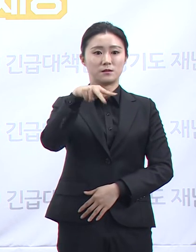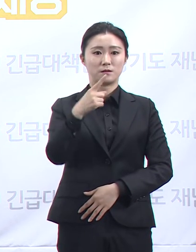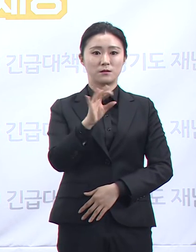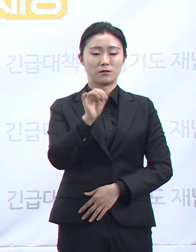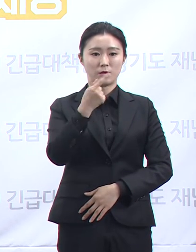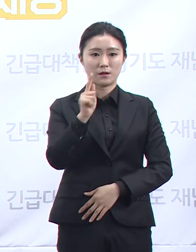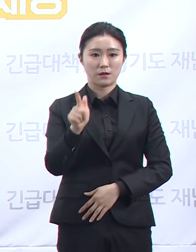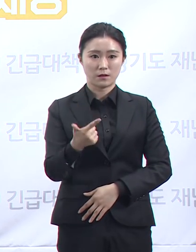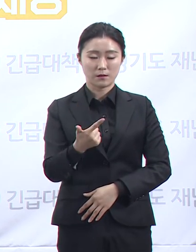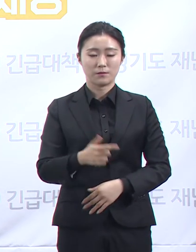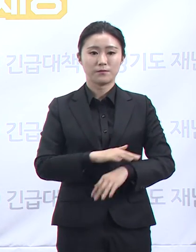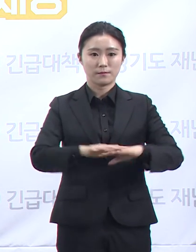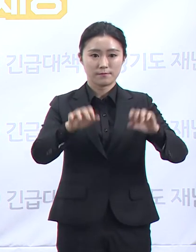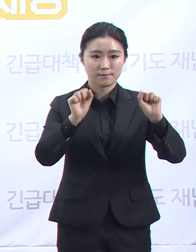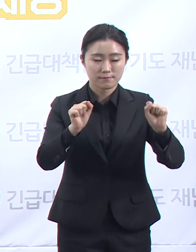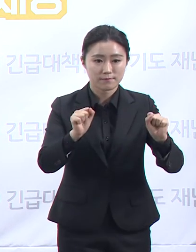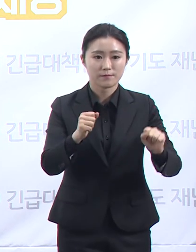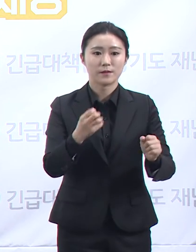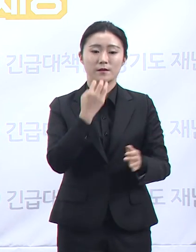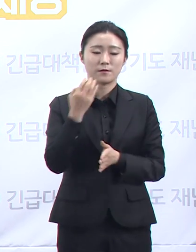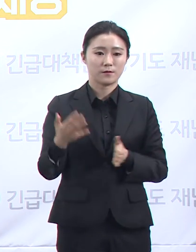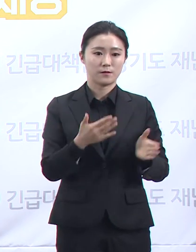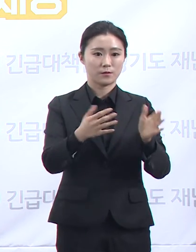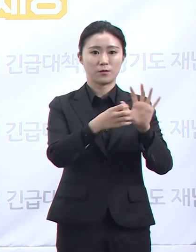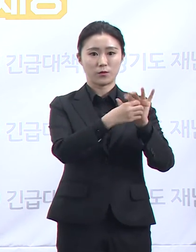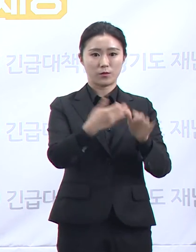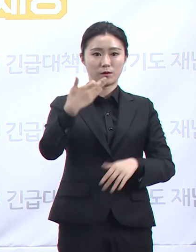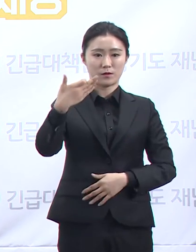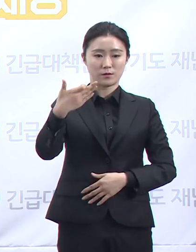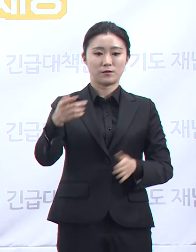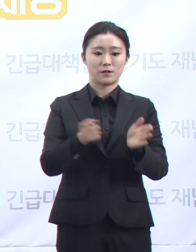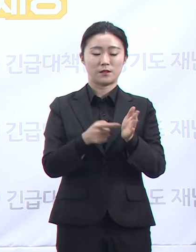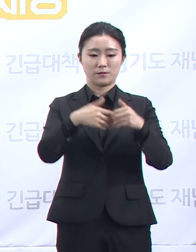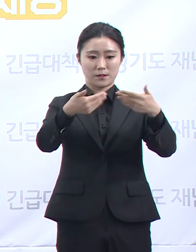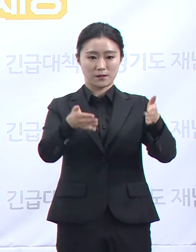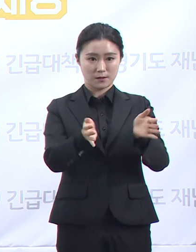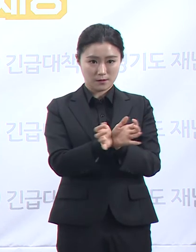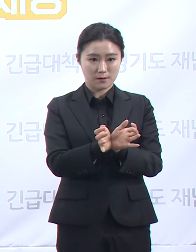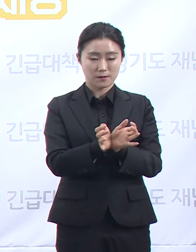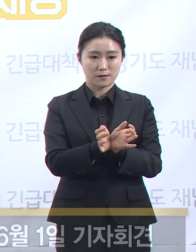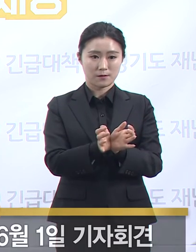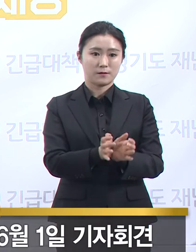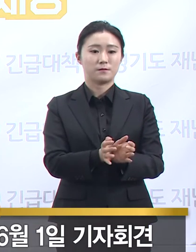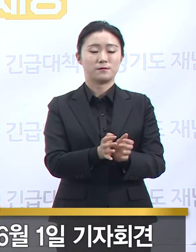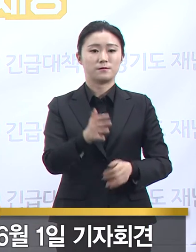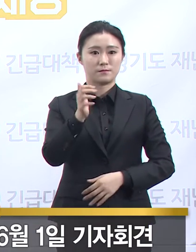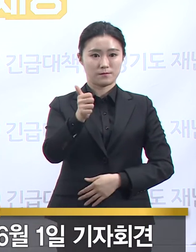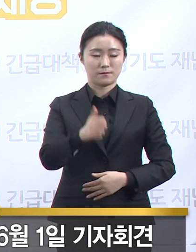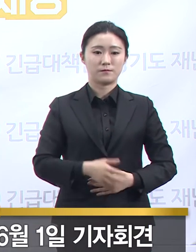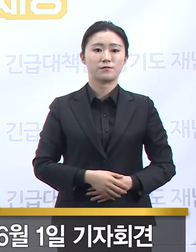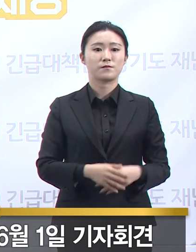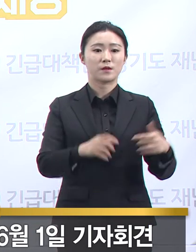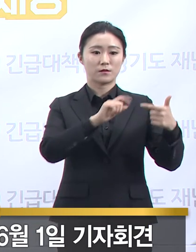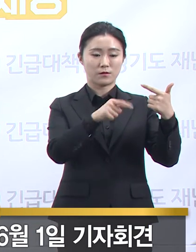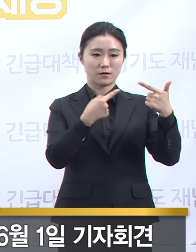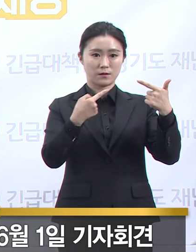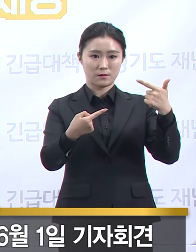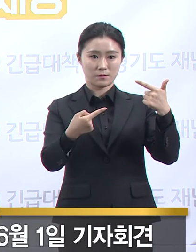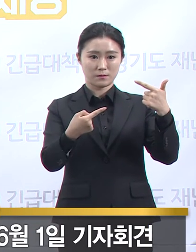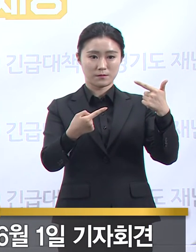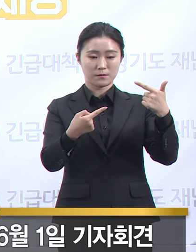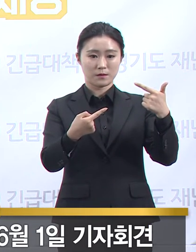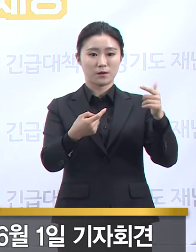안녕하십니까. 경기도 코로나19 긴급대책단의 임순관입니다. 6월 1일 월요일 경기도 코로나19 대응 관련